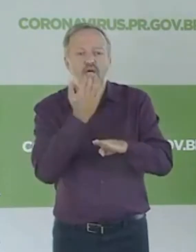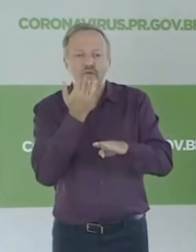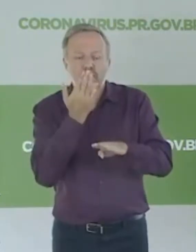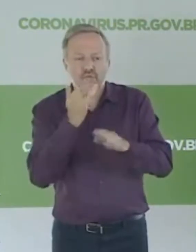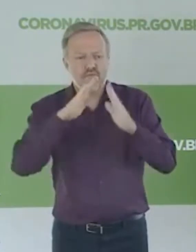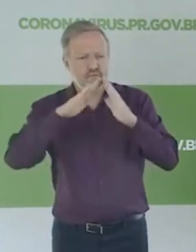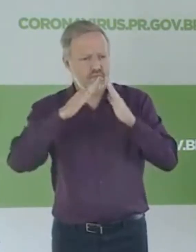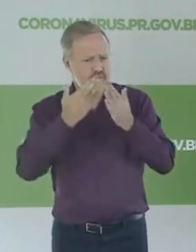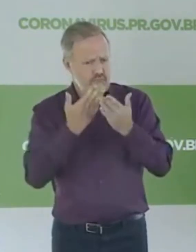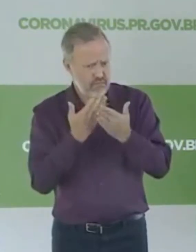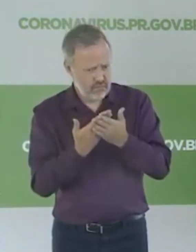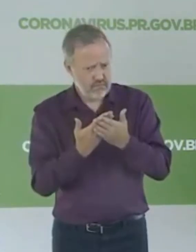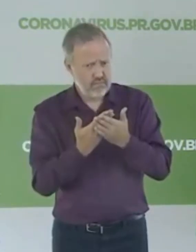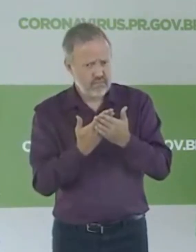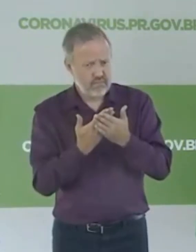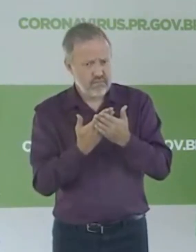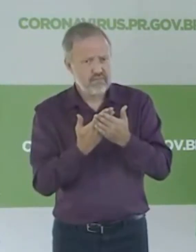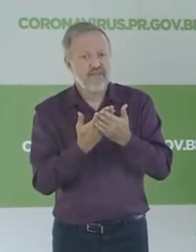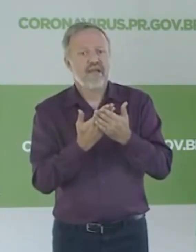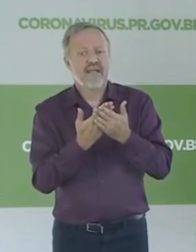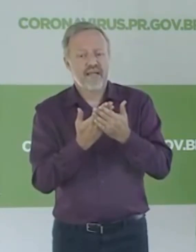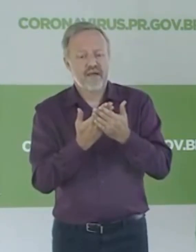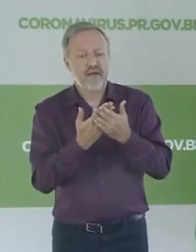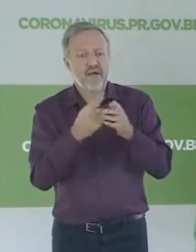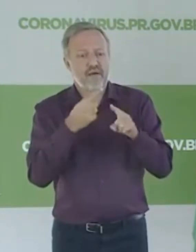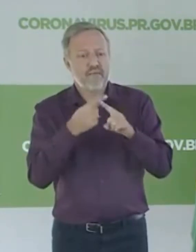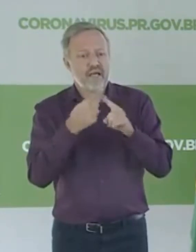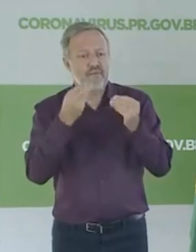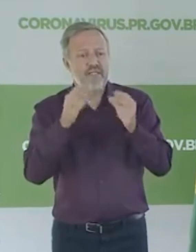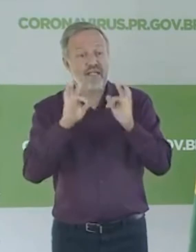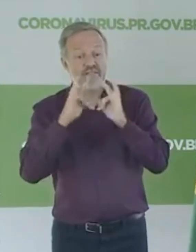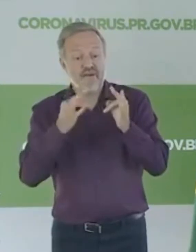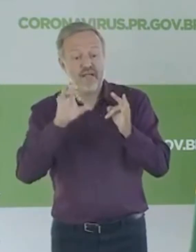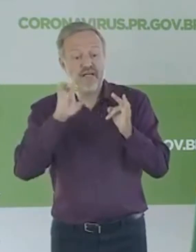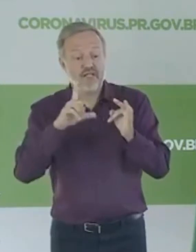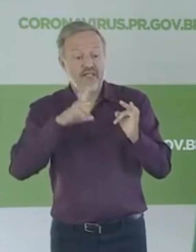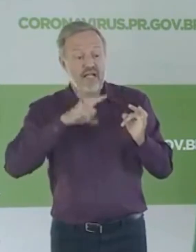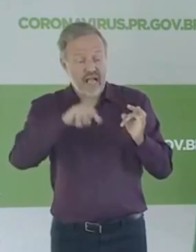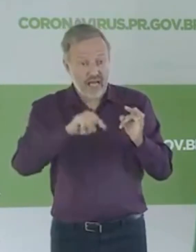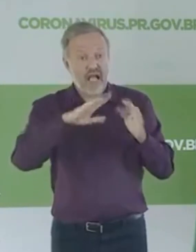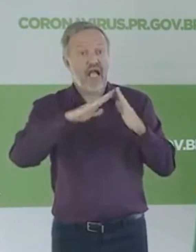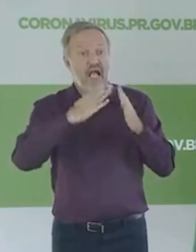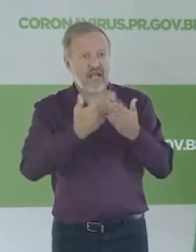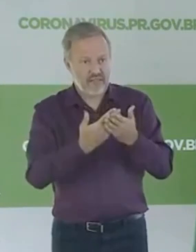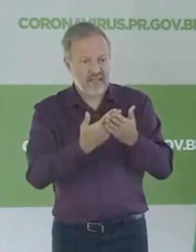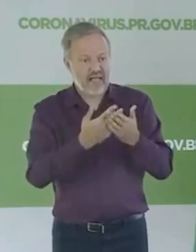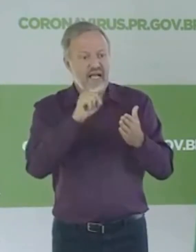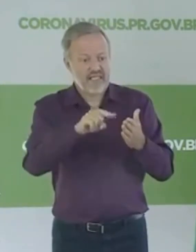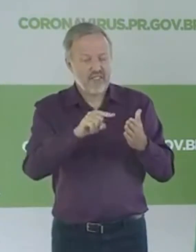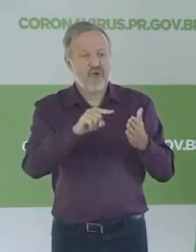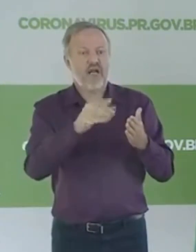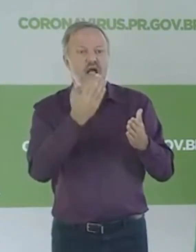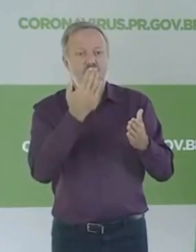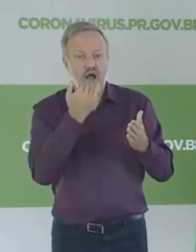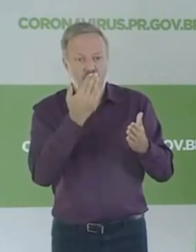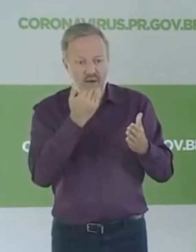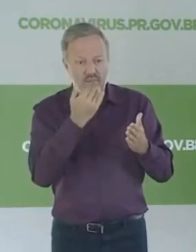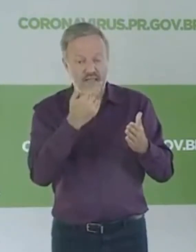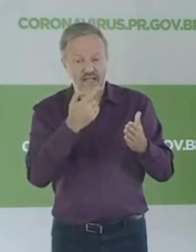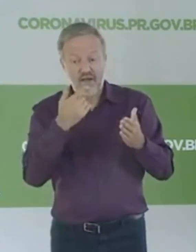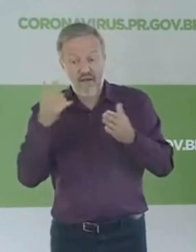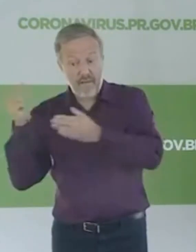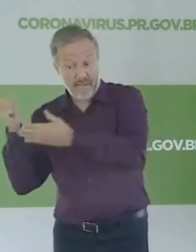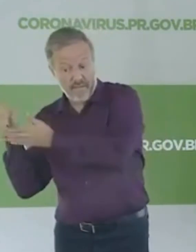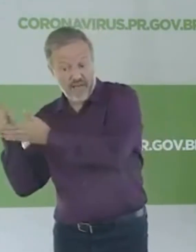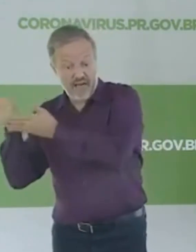da venda escolar, como uma fonte realmente de alimentação. E nós vamos reforçar isso através da agricultura familiar. Conversamos com o secretário Otigara. O secretário Otigara